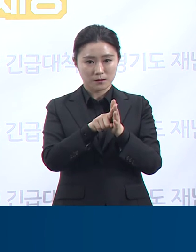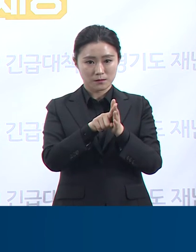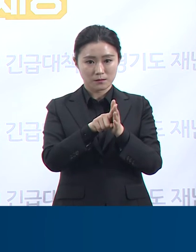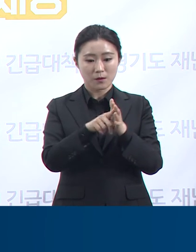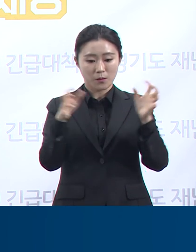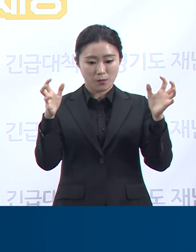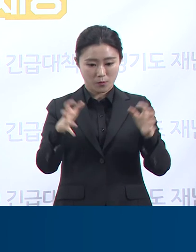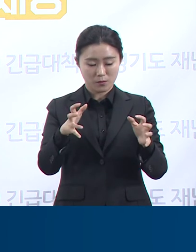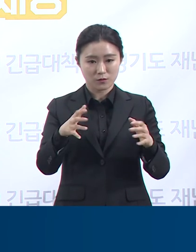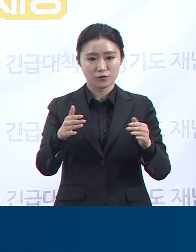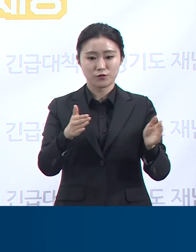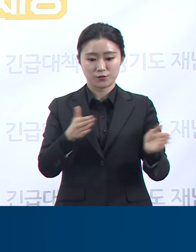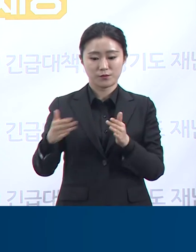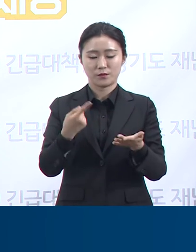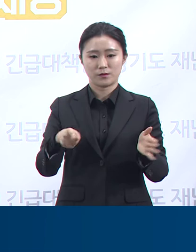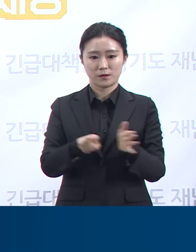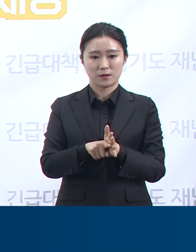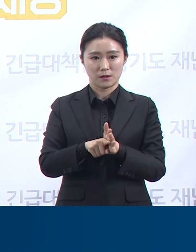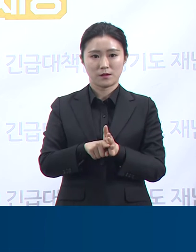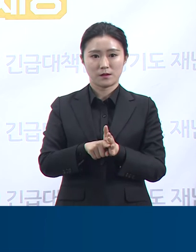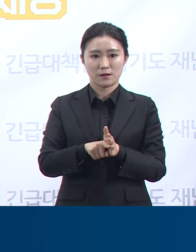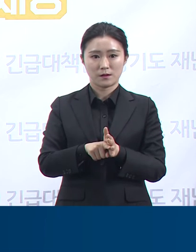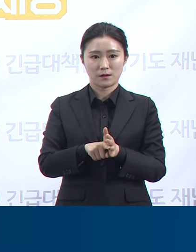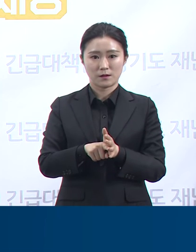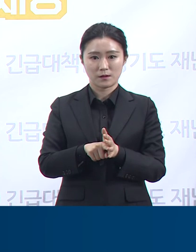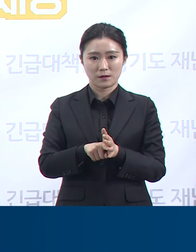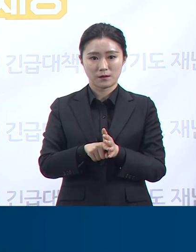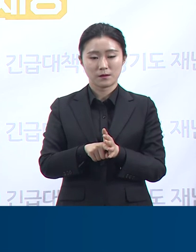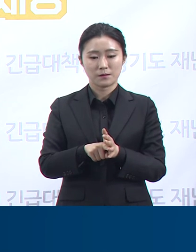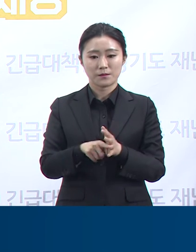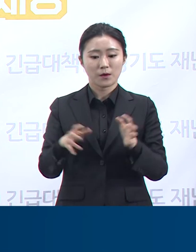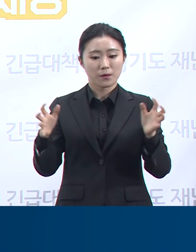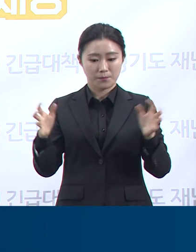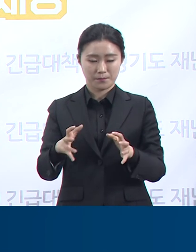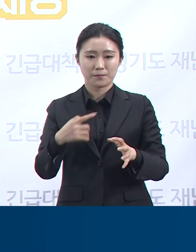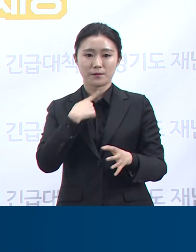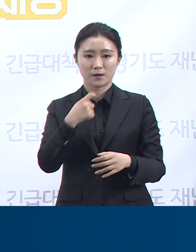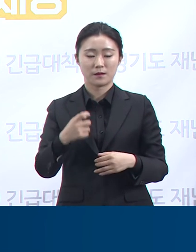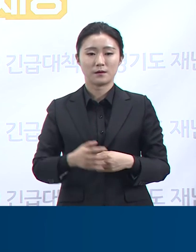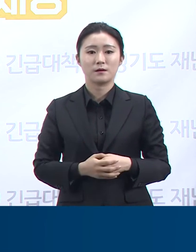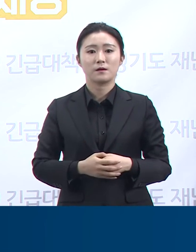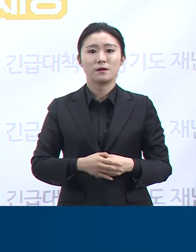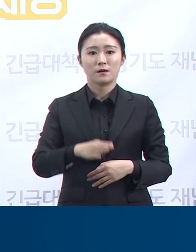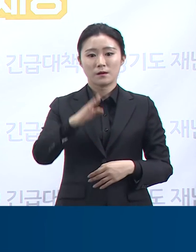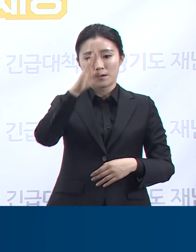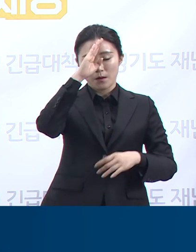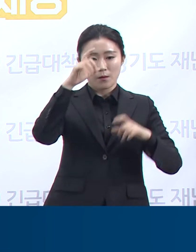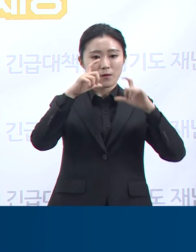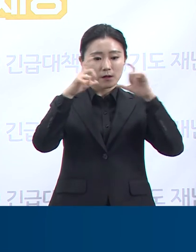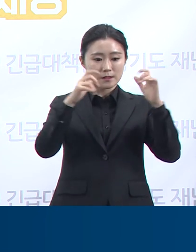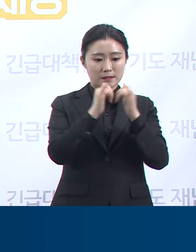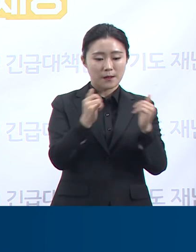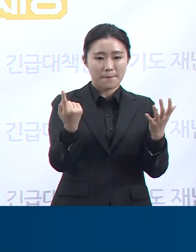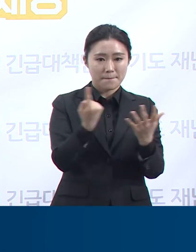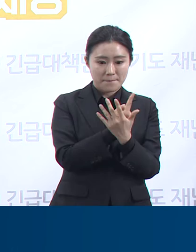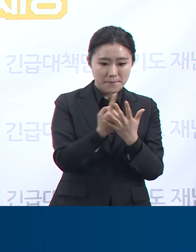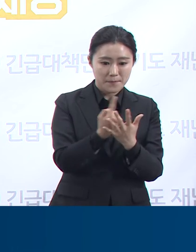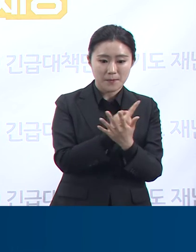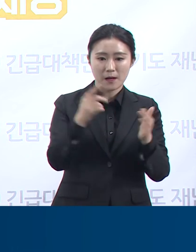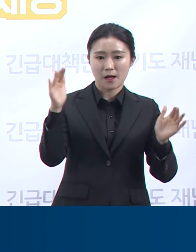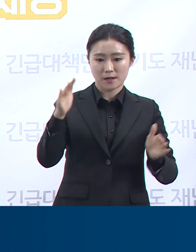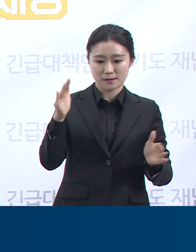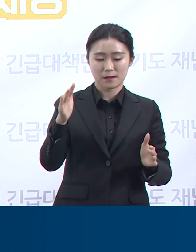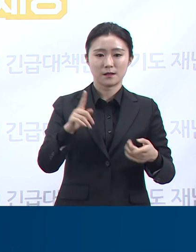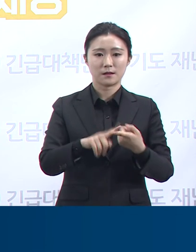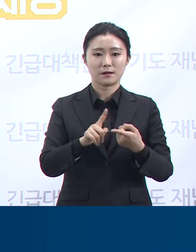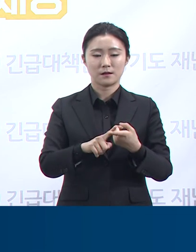대응팀을 파견하여 심층역학조사를 진행 중이며 확진자들과 접촉한 가천대학교 학생 218명에